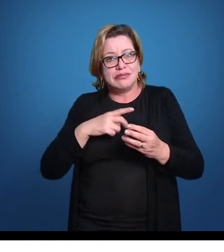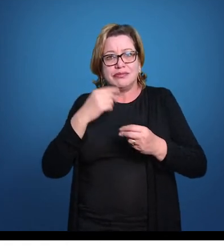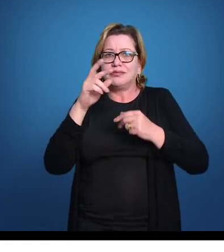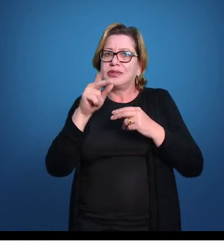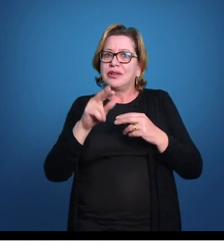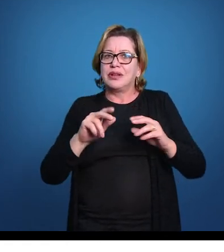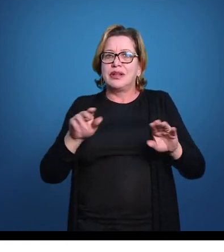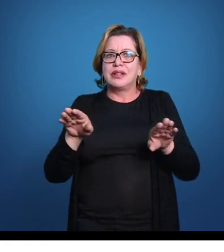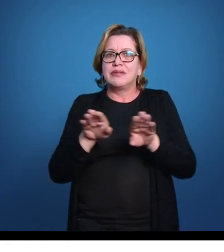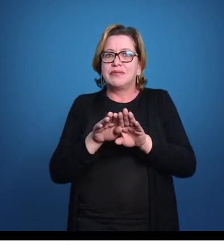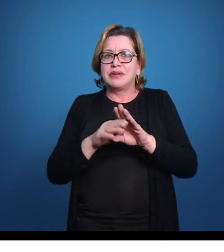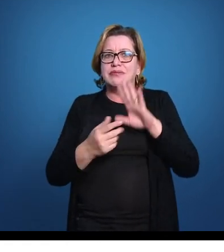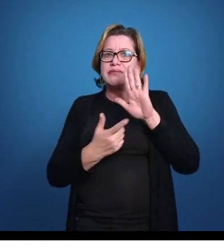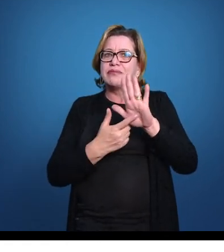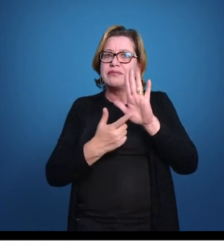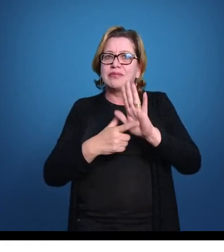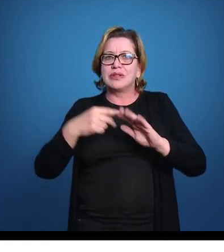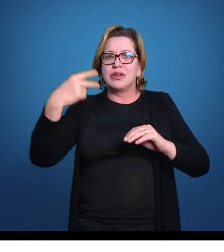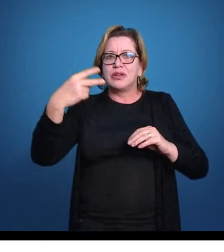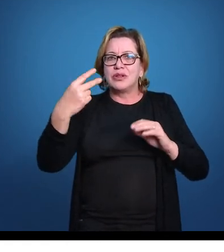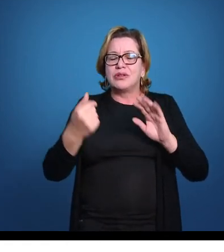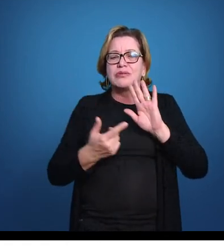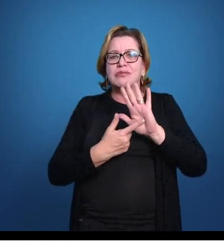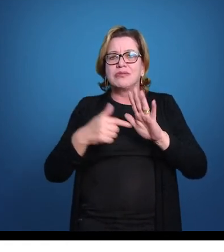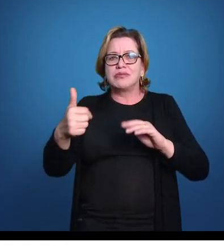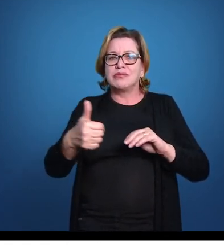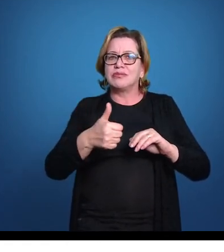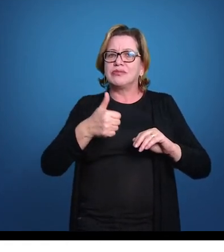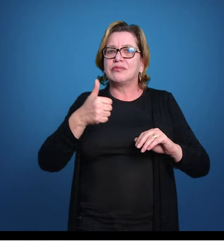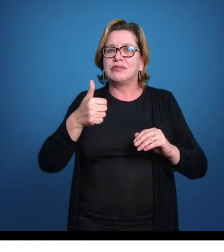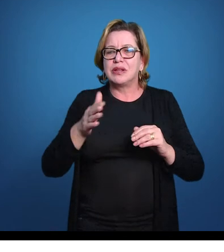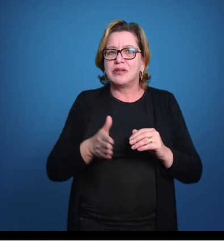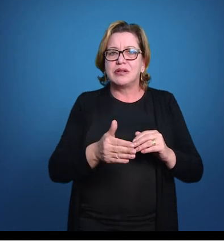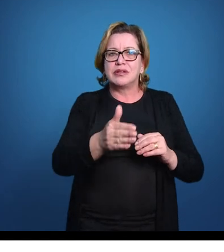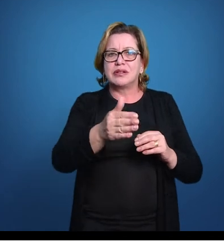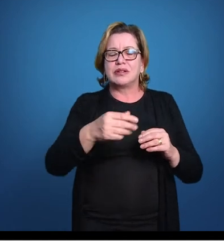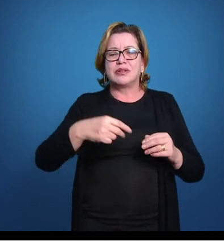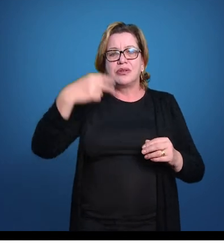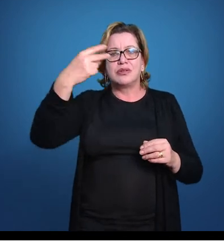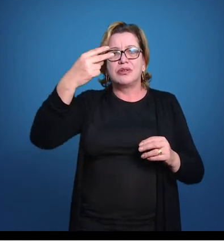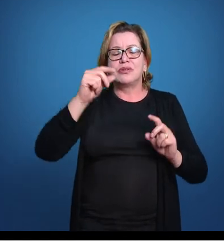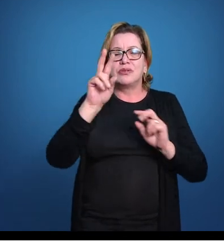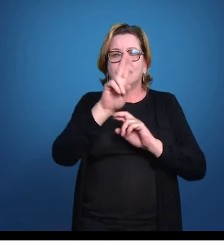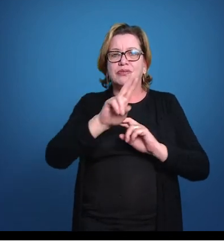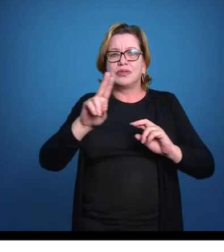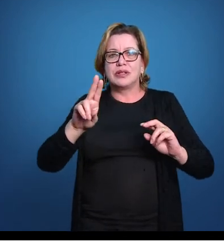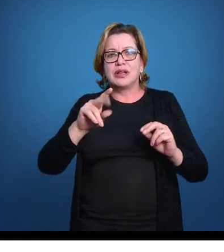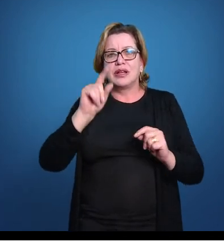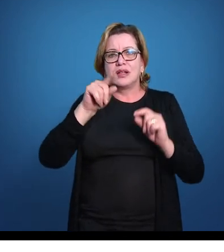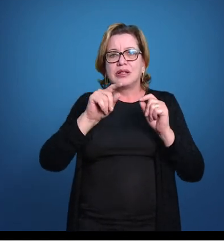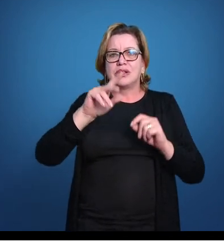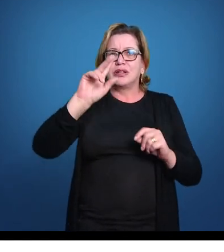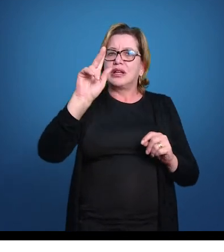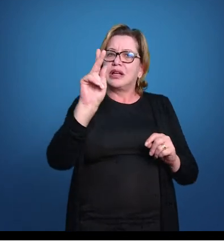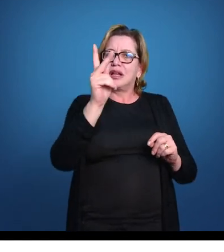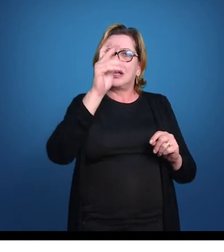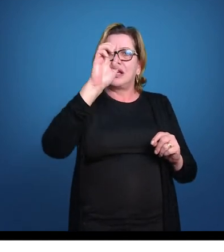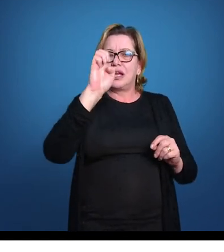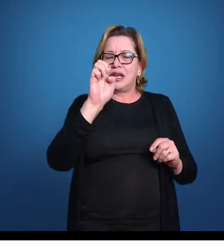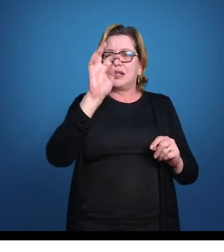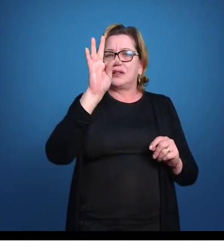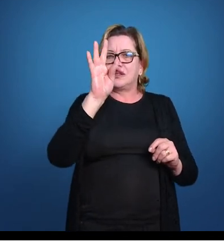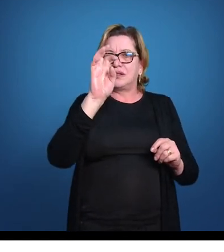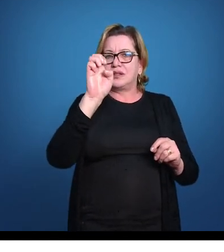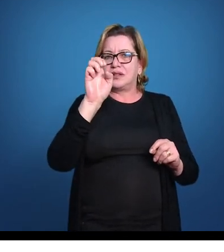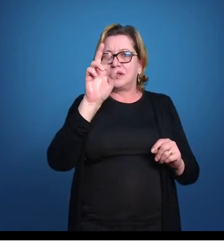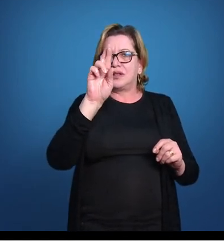um segundo tipo de nadadeira que é um pouco mais eficiente para a natação. Esse segundo tipo de nadadeira é a nadadeira heterocerca, que eu